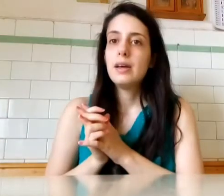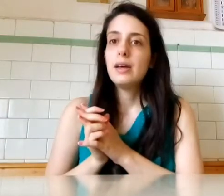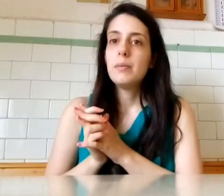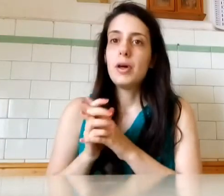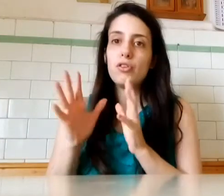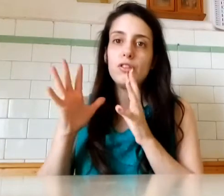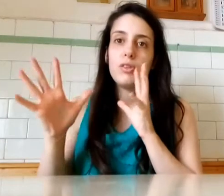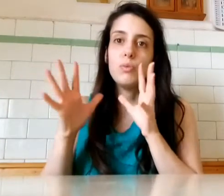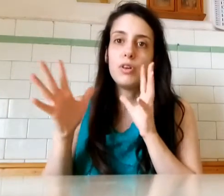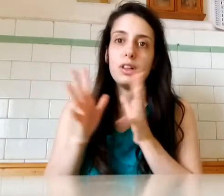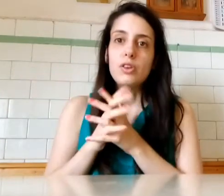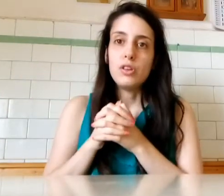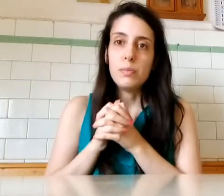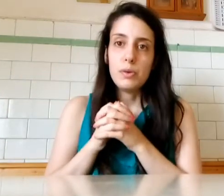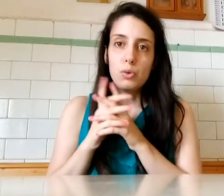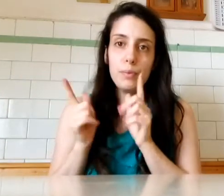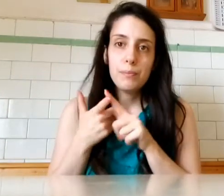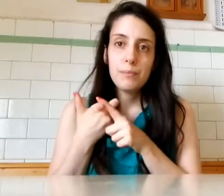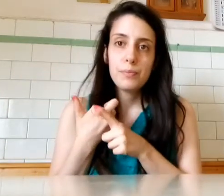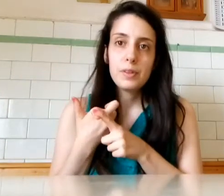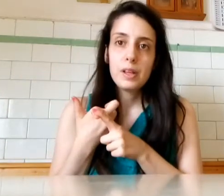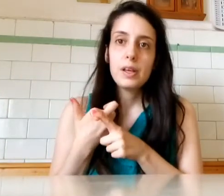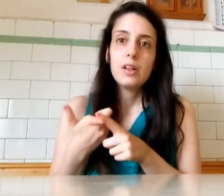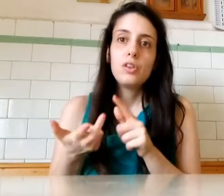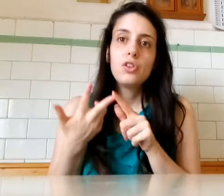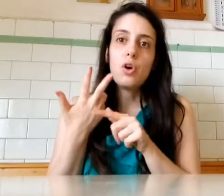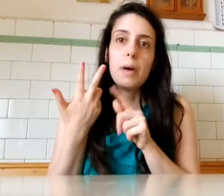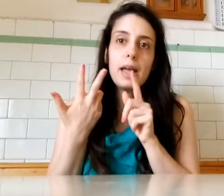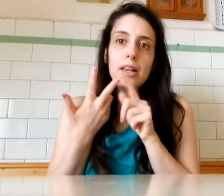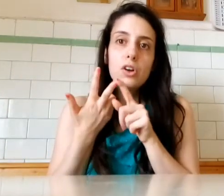Però ci sento un pochettino Di più Sto meglio